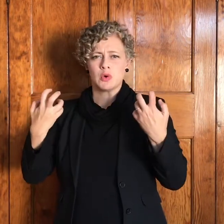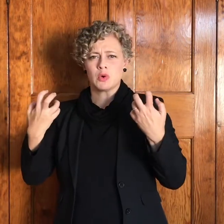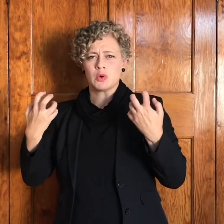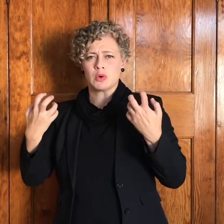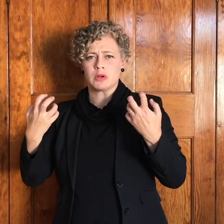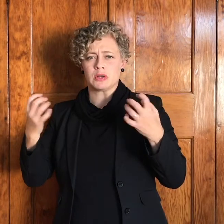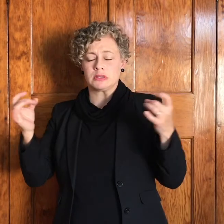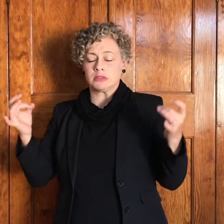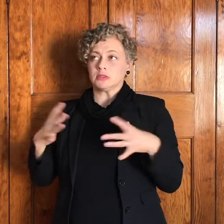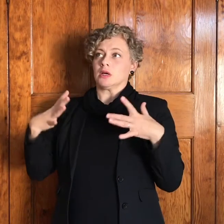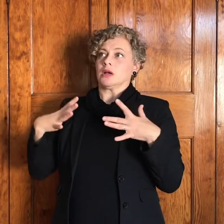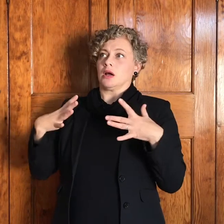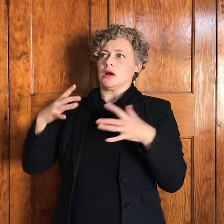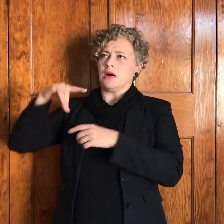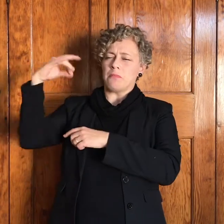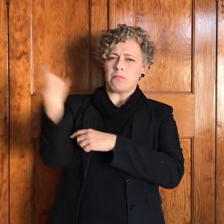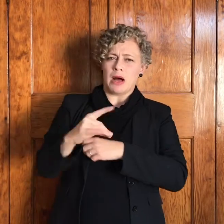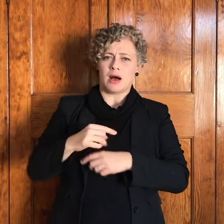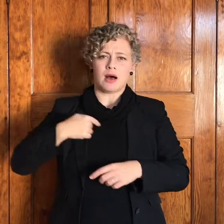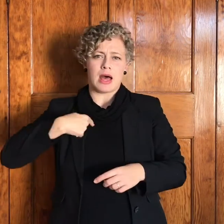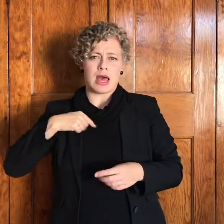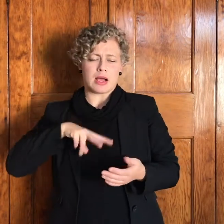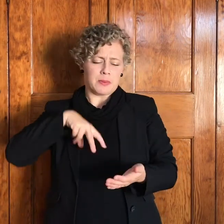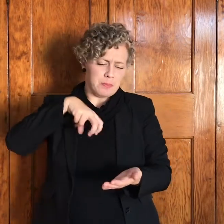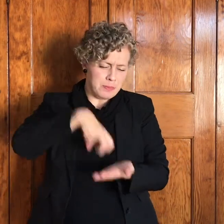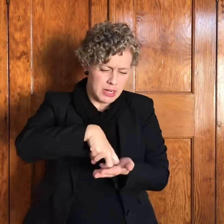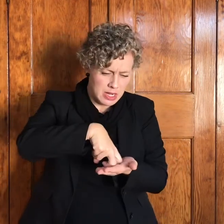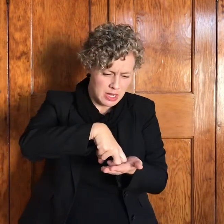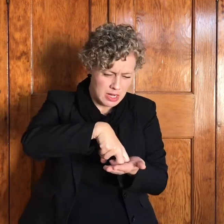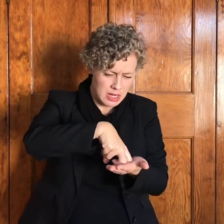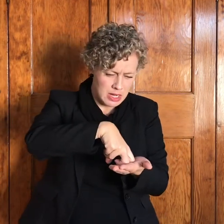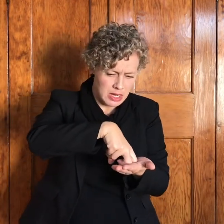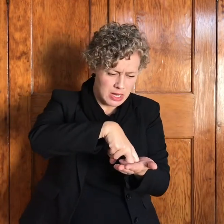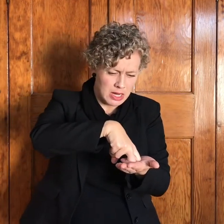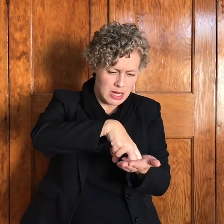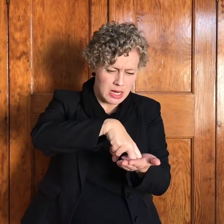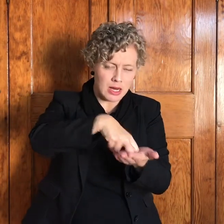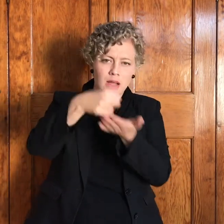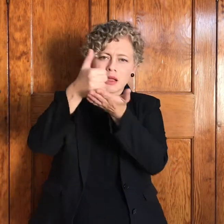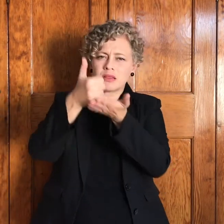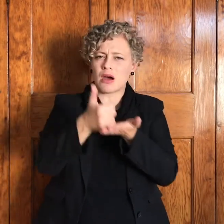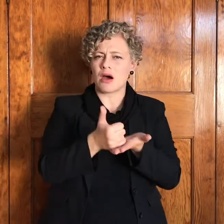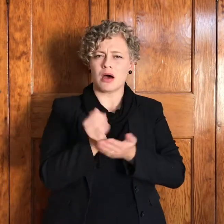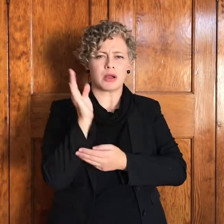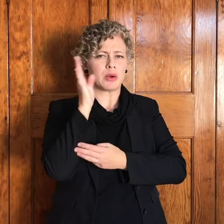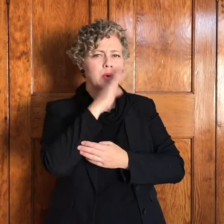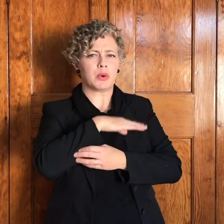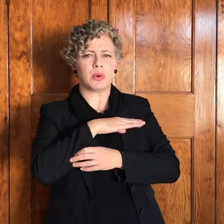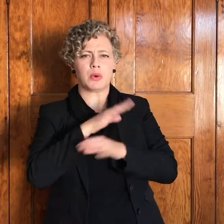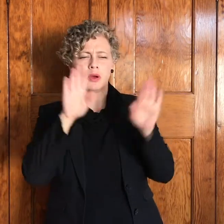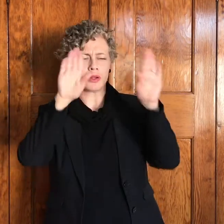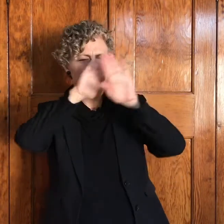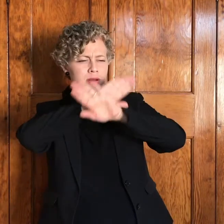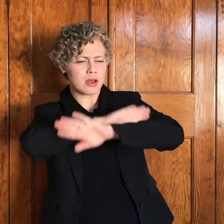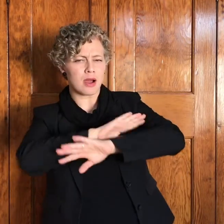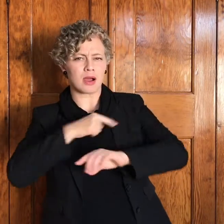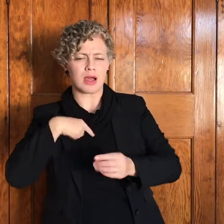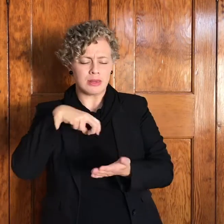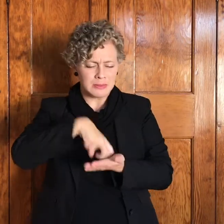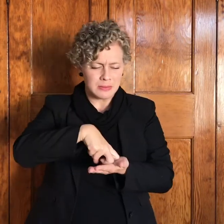genadeloos tot het die nacht my in een donker hoop gehirk en aan die snik gevind het